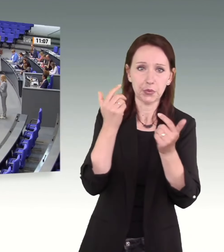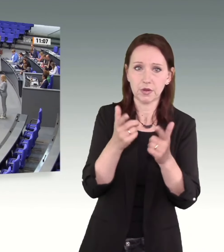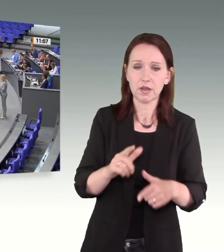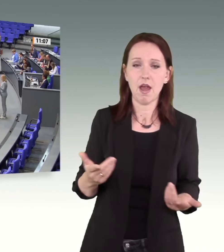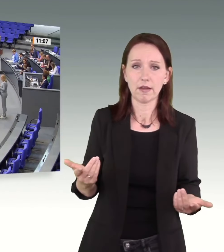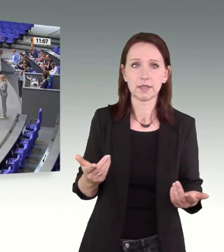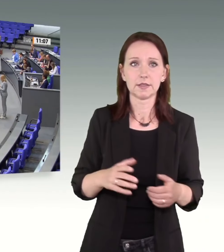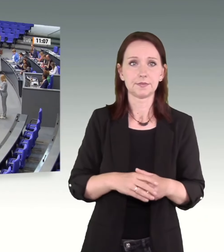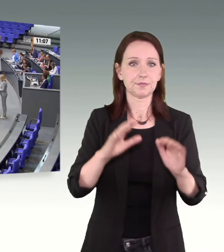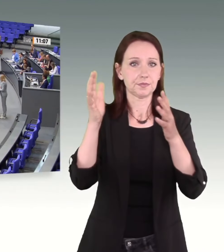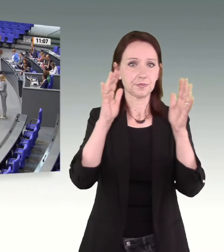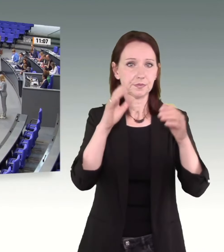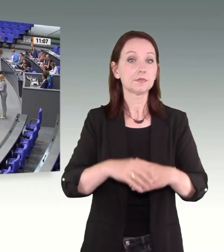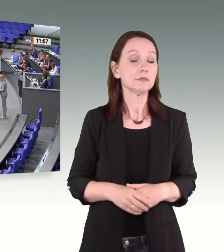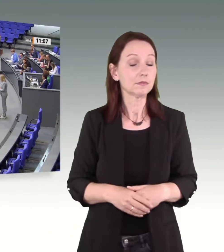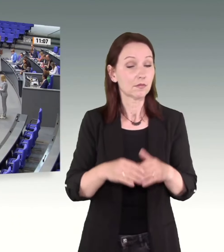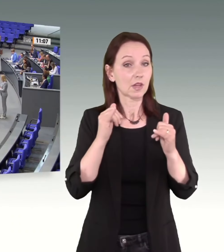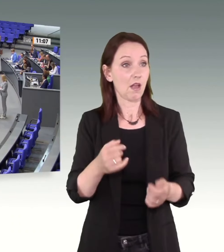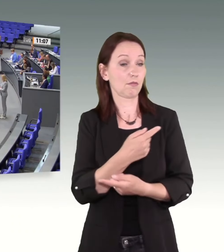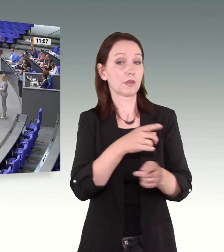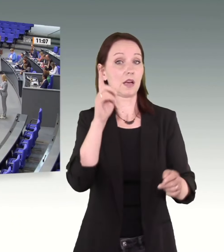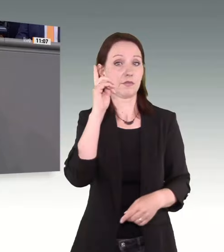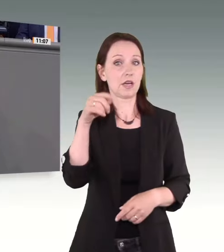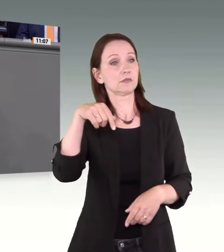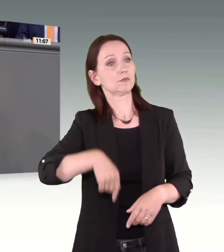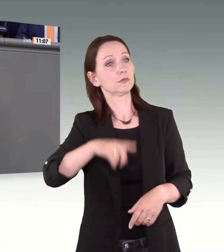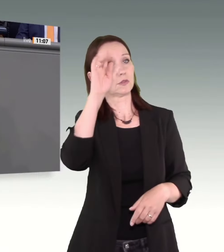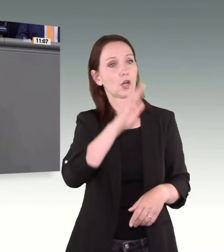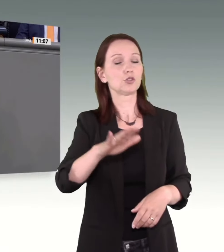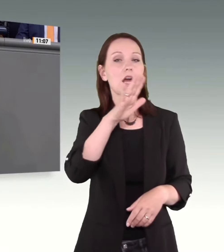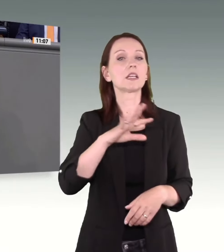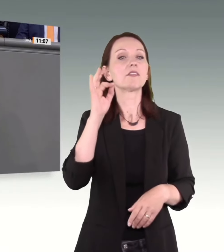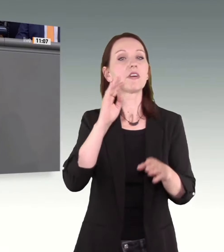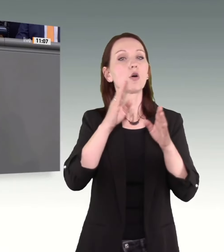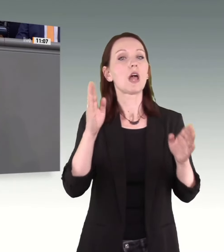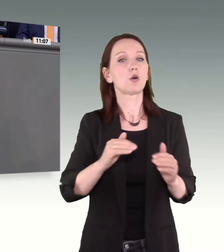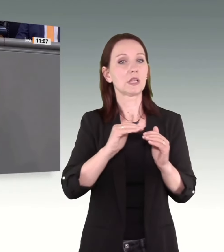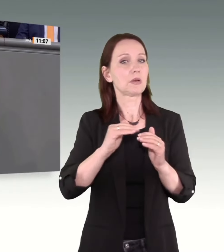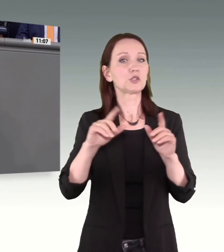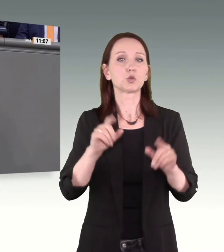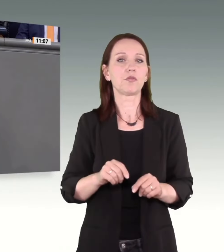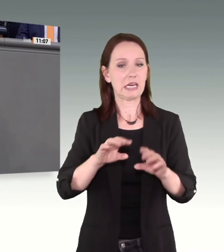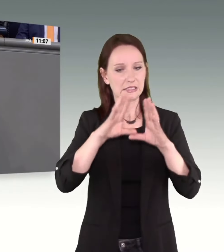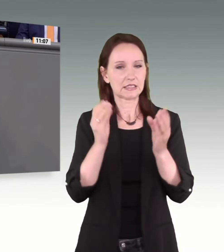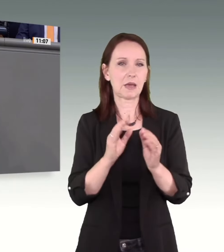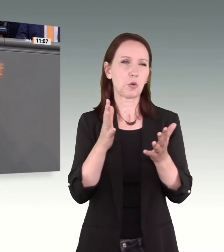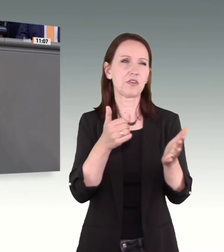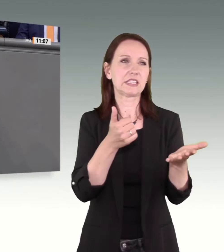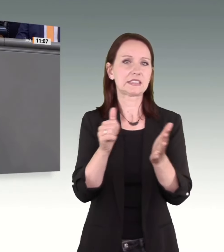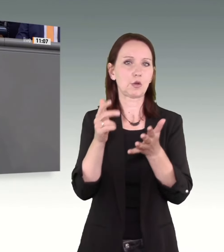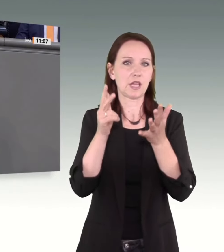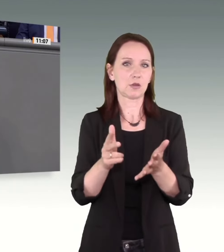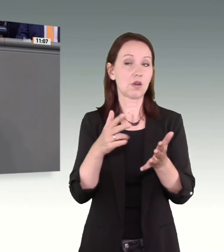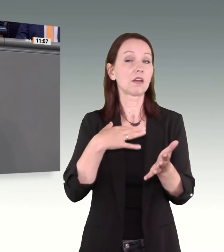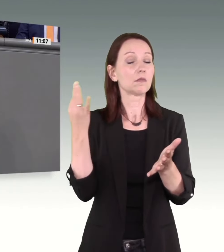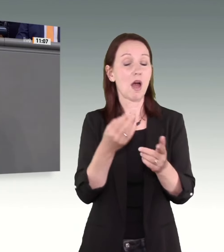Ja, wir alle wissen, dass wir in Deutschland zu wenig Frauenhausplätze haben. Es sind 6.800 ungefähr. Wir bräuchten circa 21